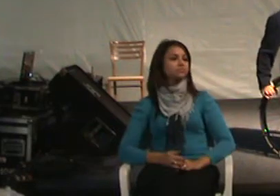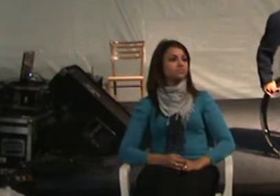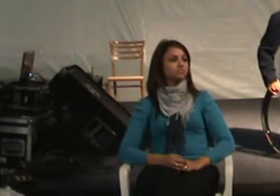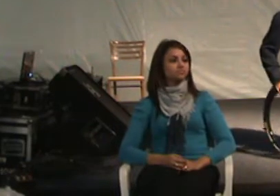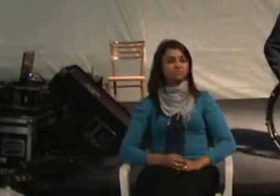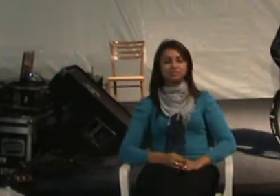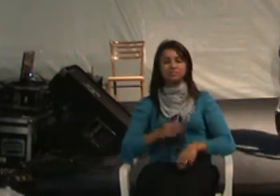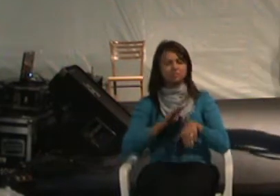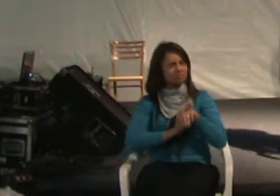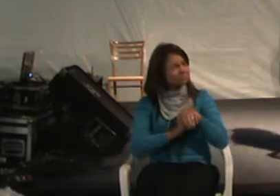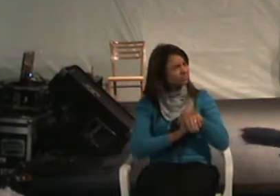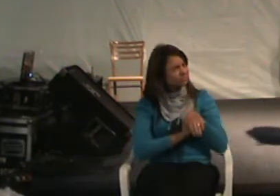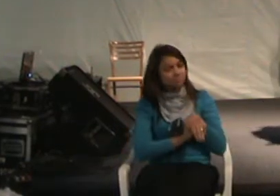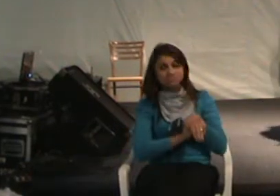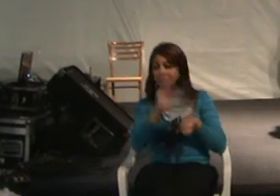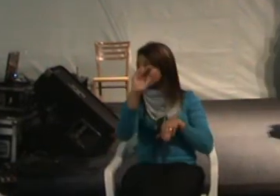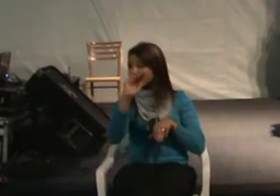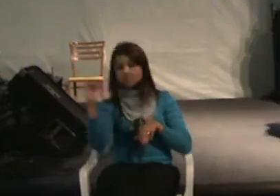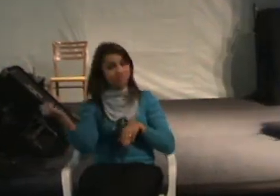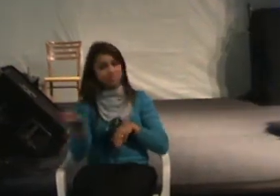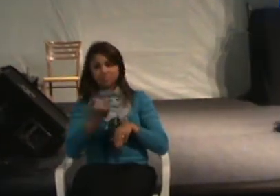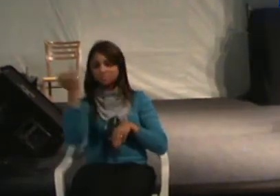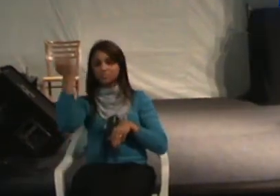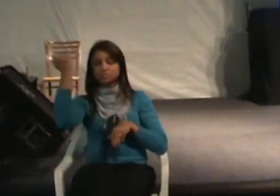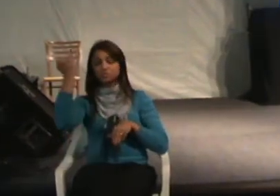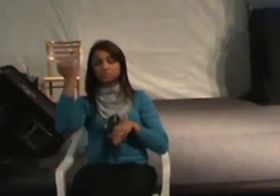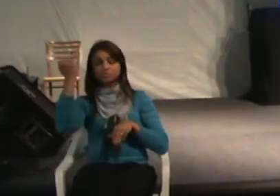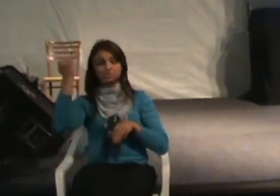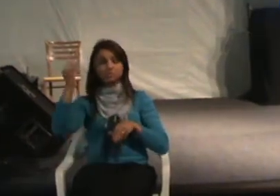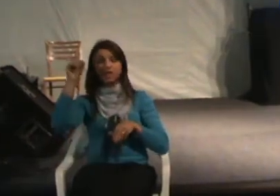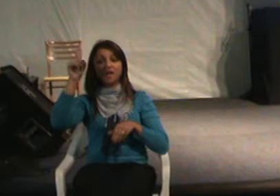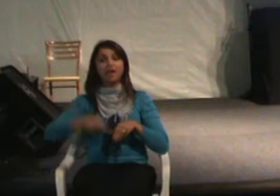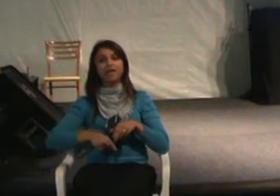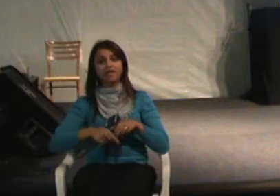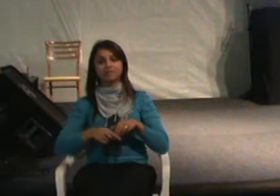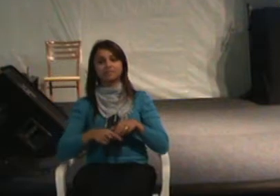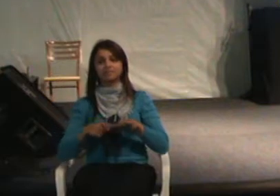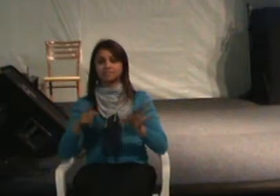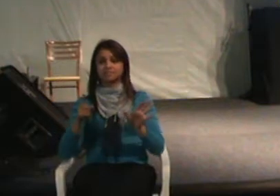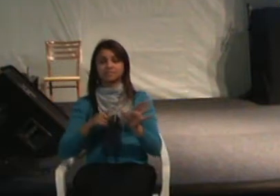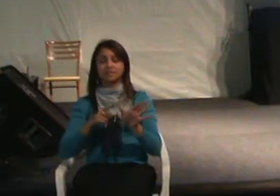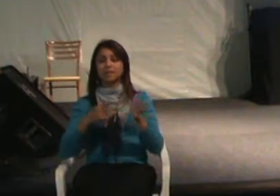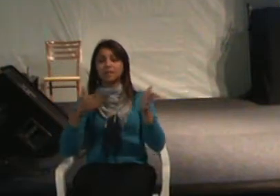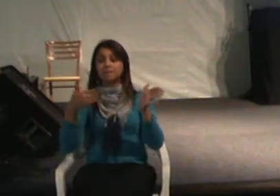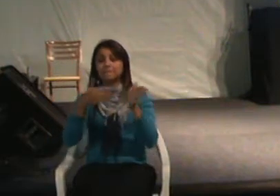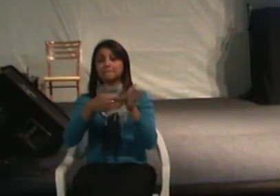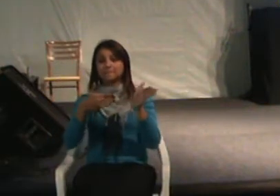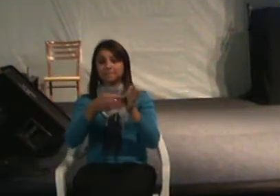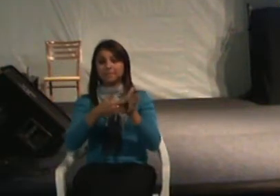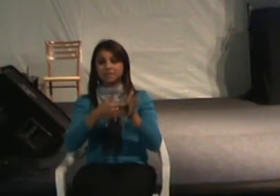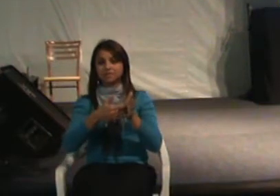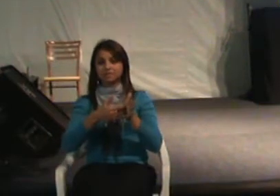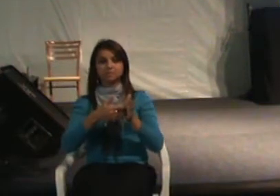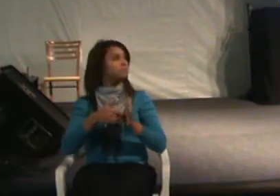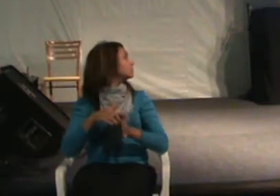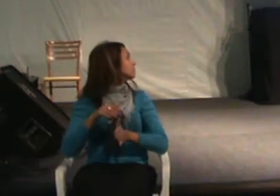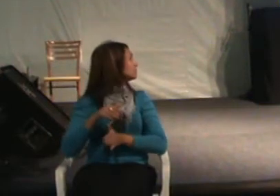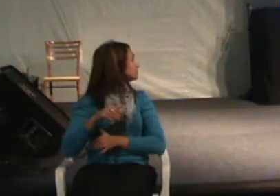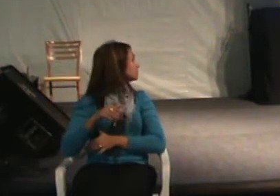o mais importante de todos os conceitos é a barreira atitudinal.